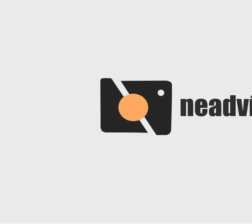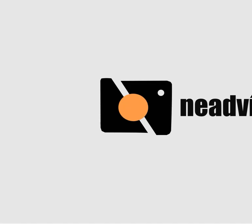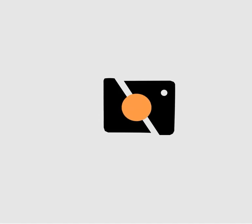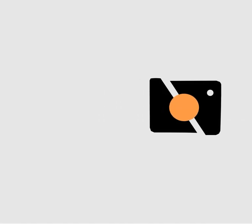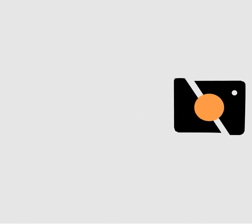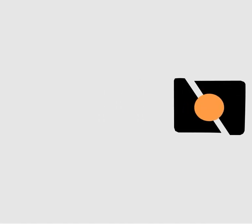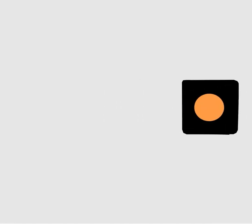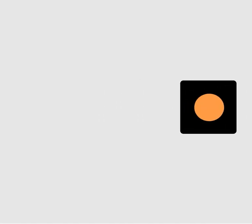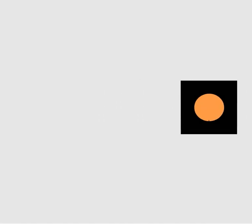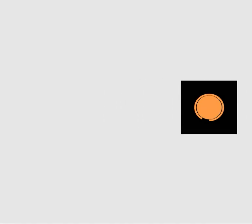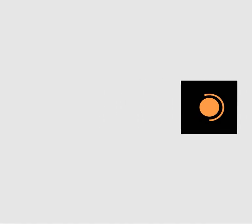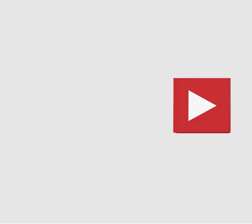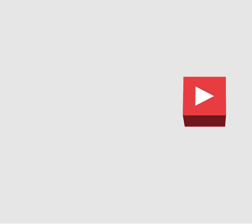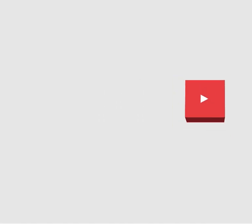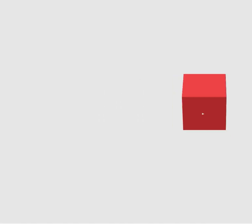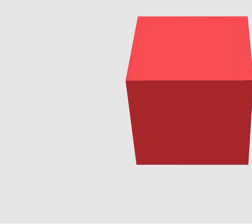E finalizamos